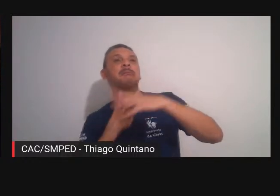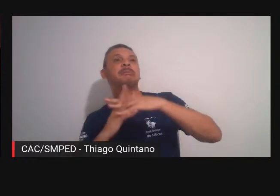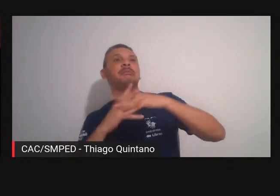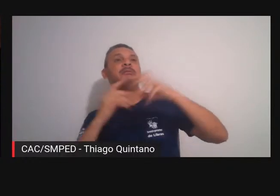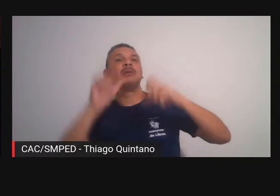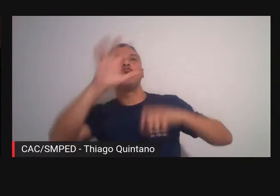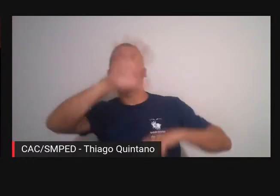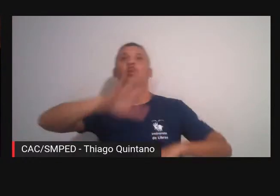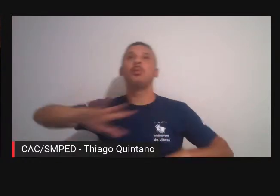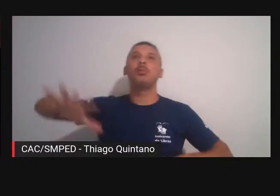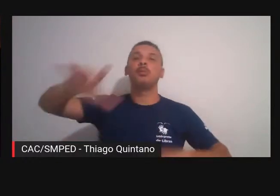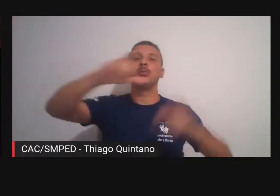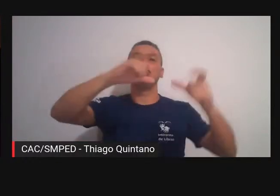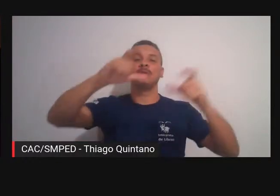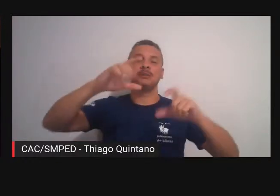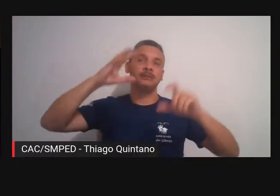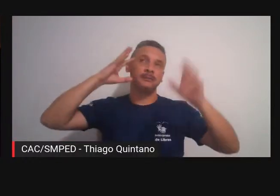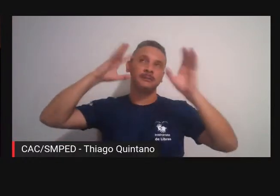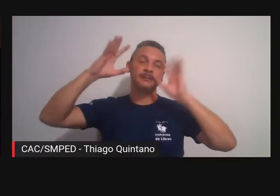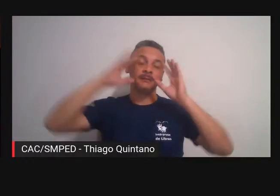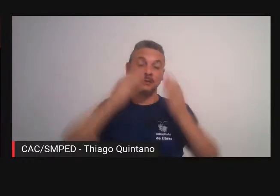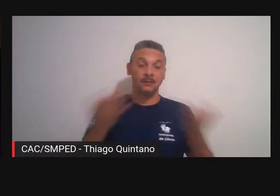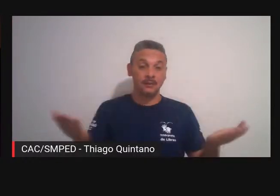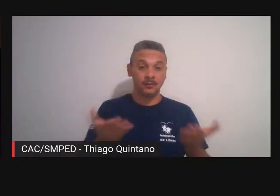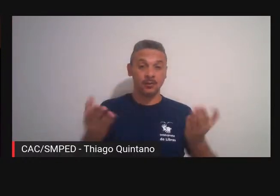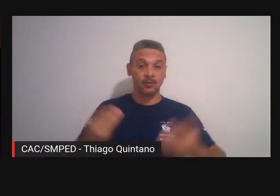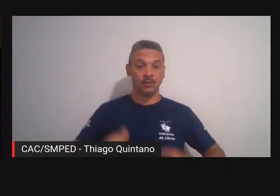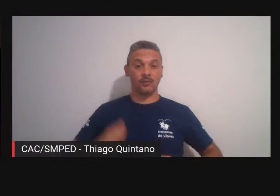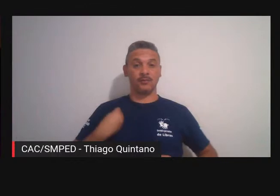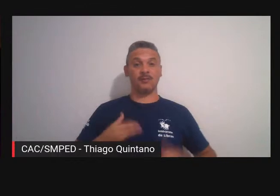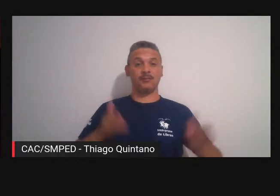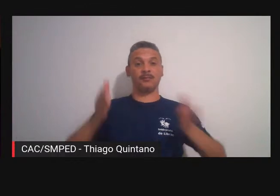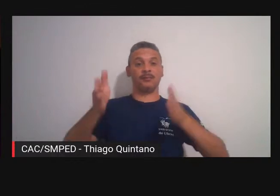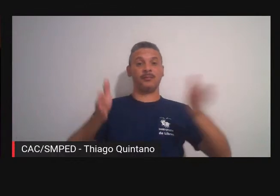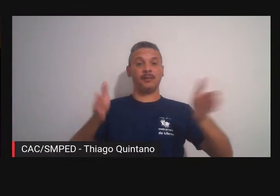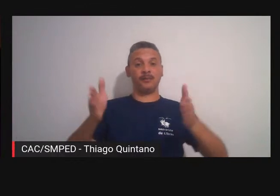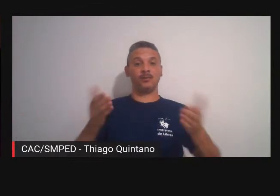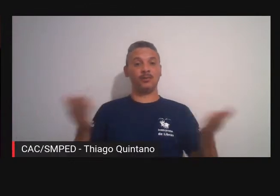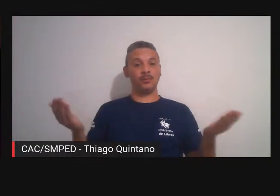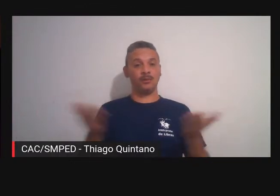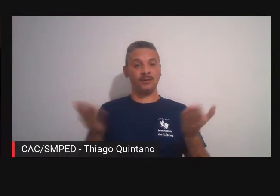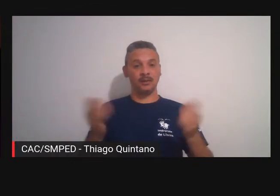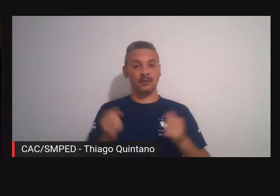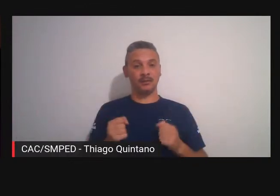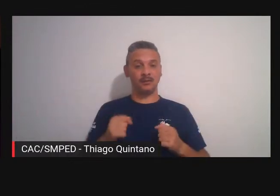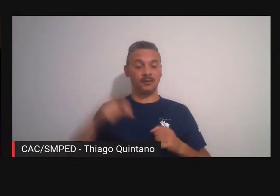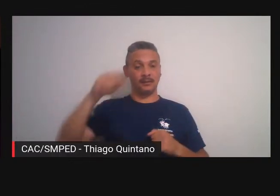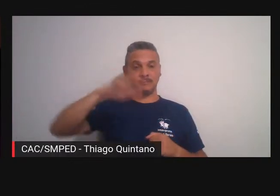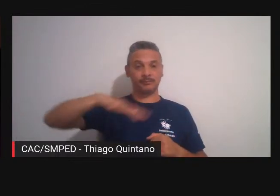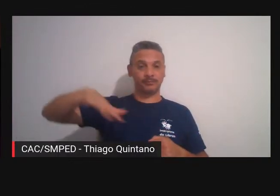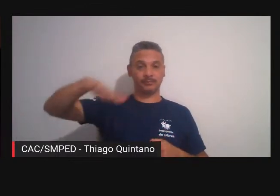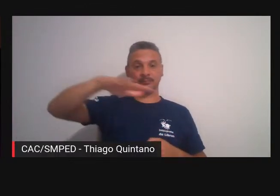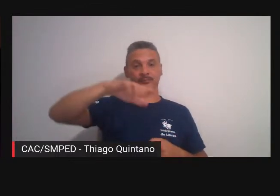refletindo um pouco sobre o momento que a gente vive aqui no nosso espaço